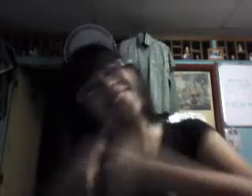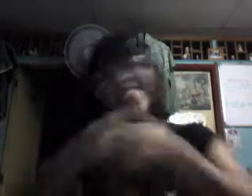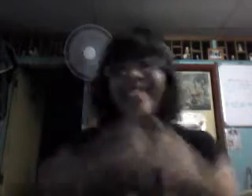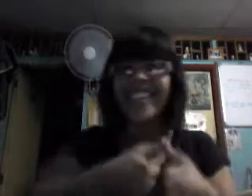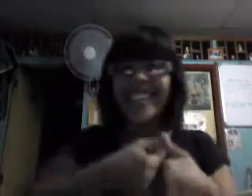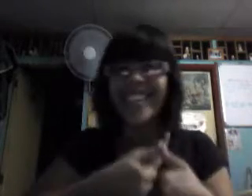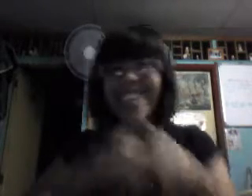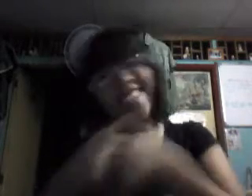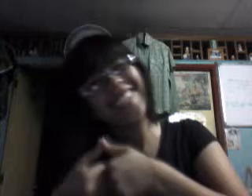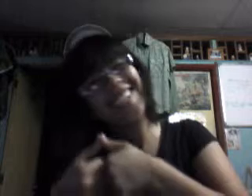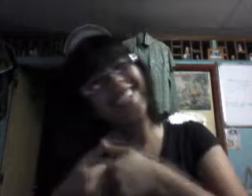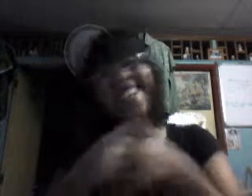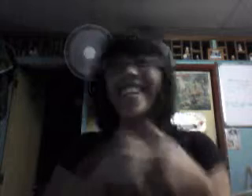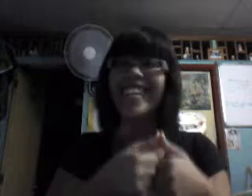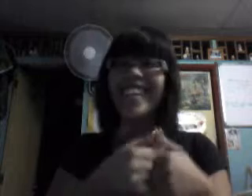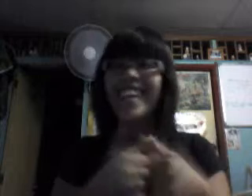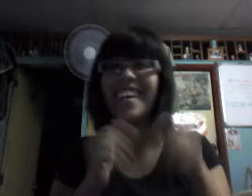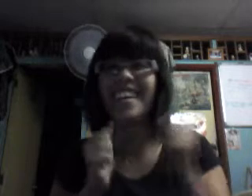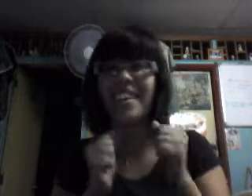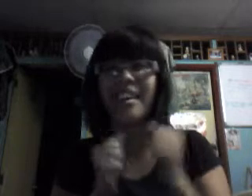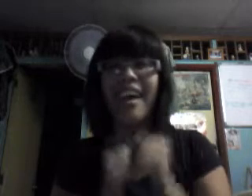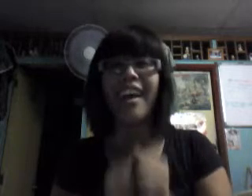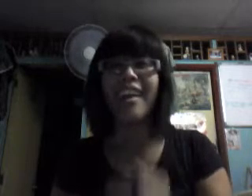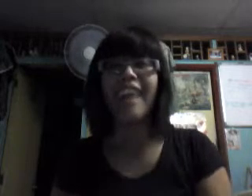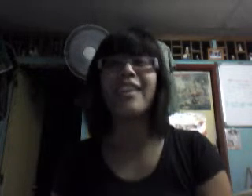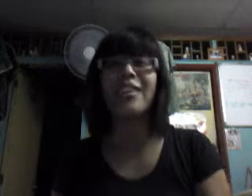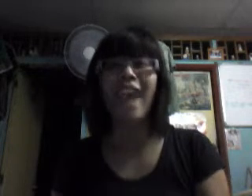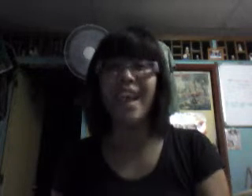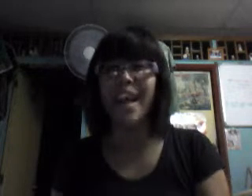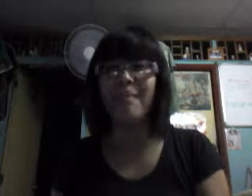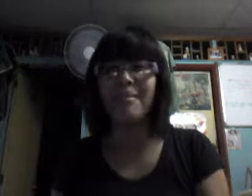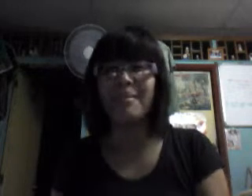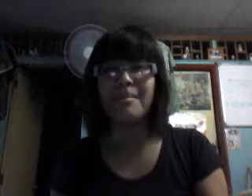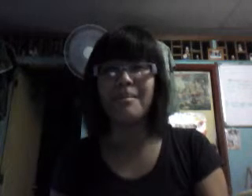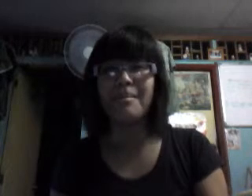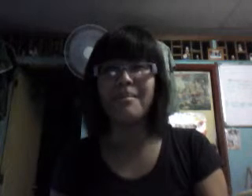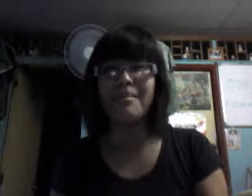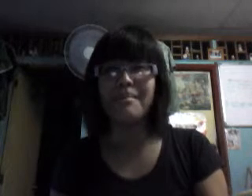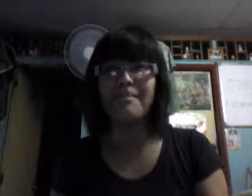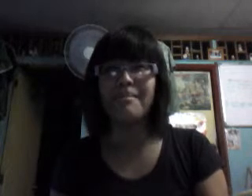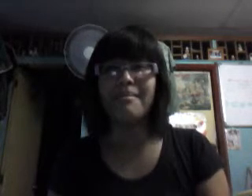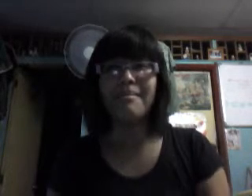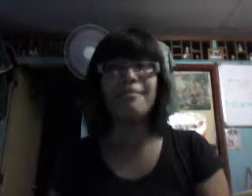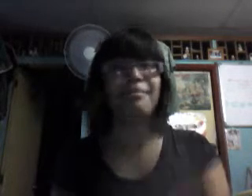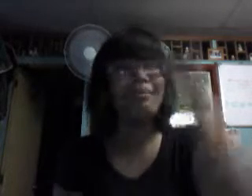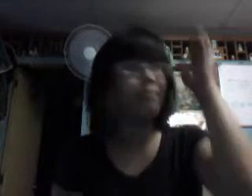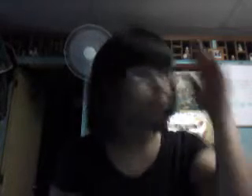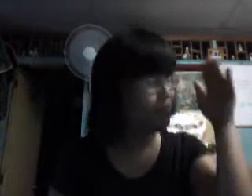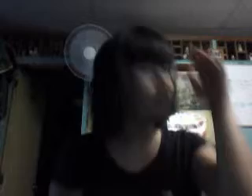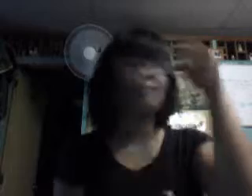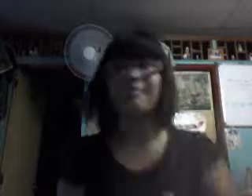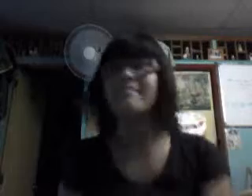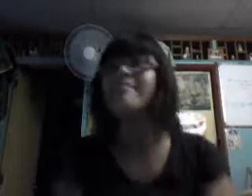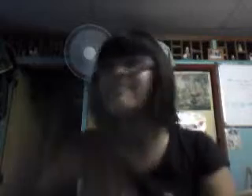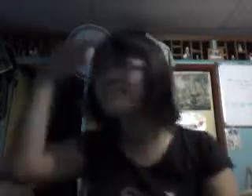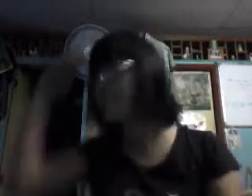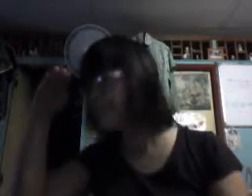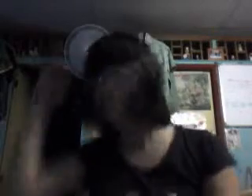얼음 손바닥 위에 예쁜 건설을 하죠 한둔 팔지만